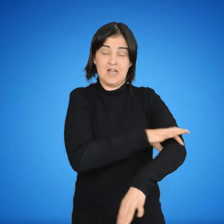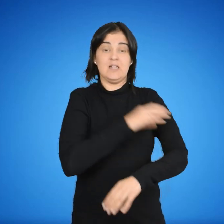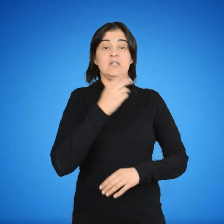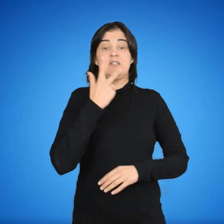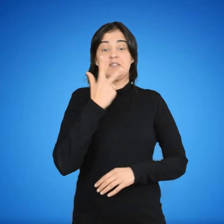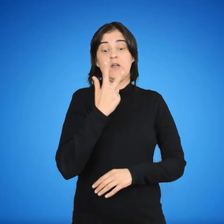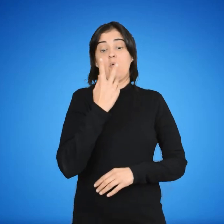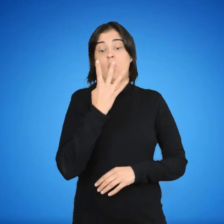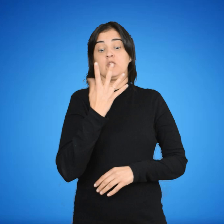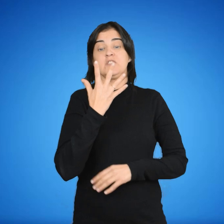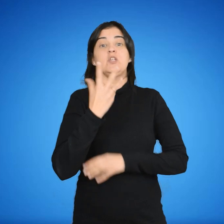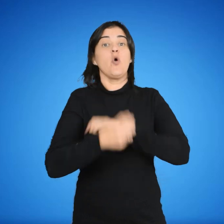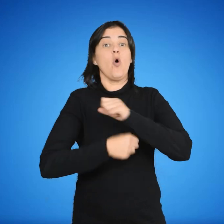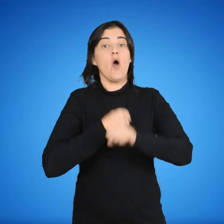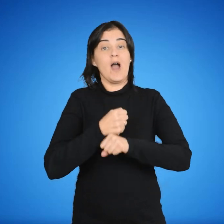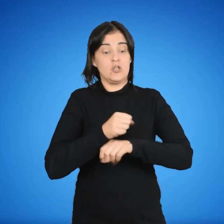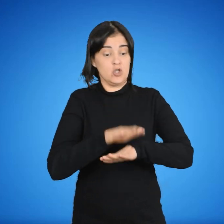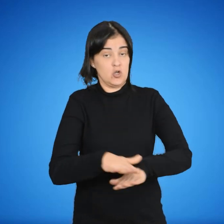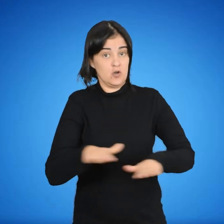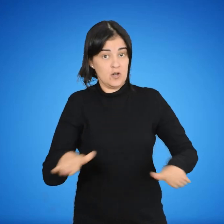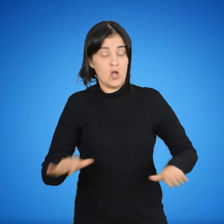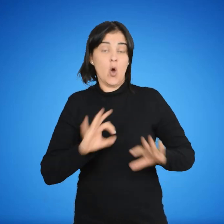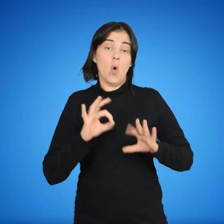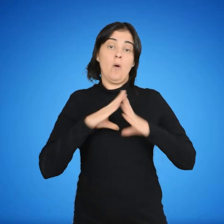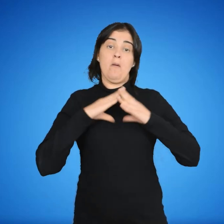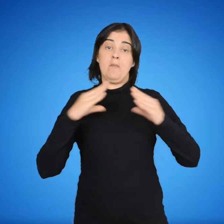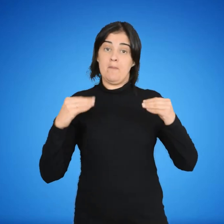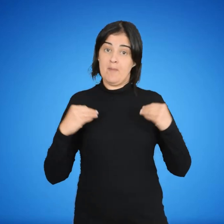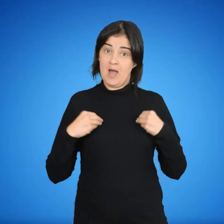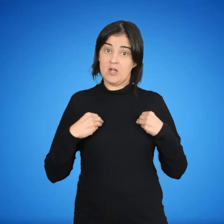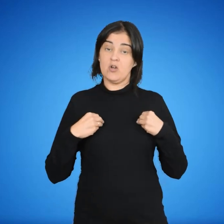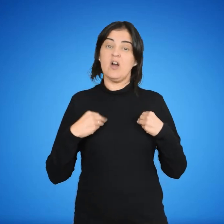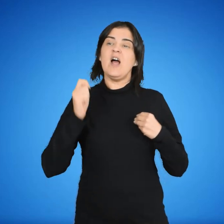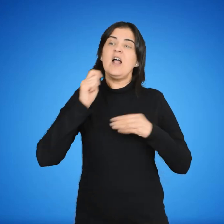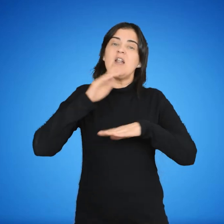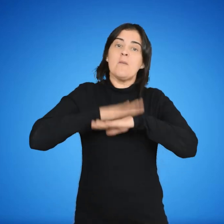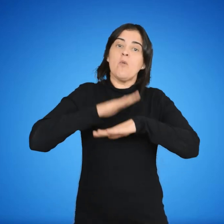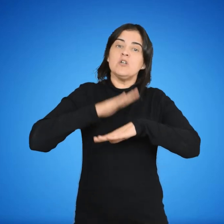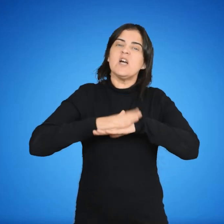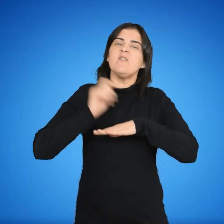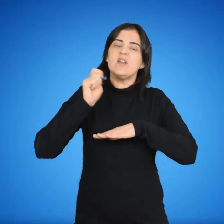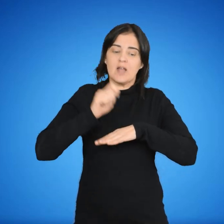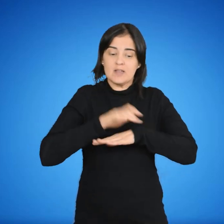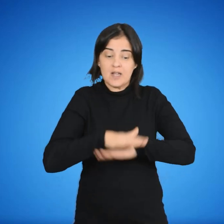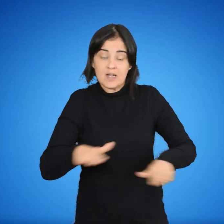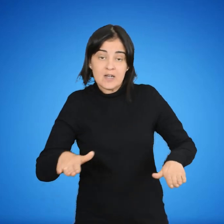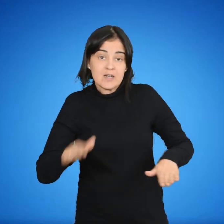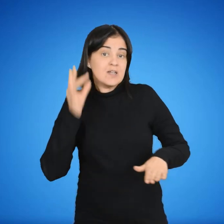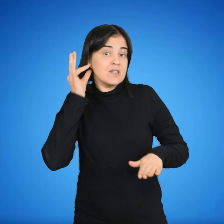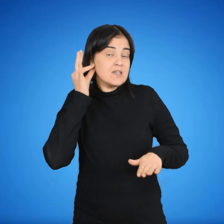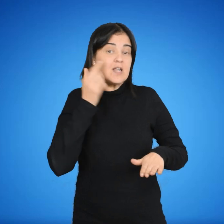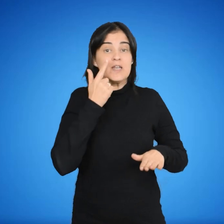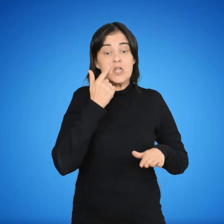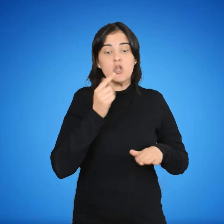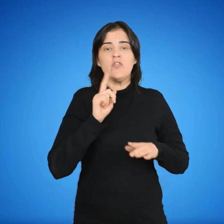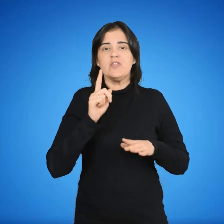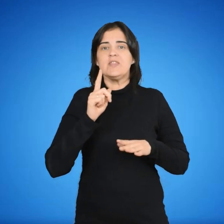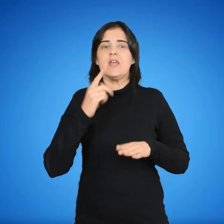3, 4 y 5 años de edad o primaria, el adulto responsable de la niña o niño debe concurrir a